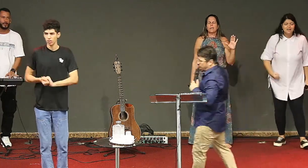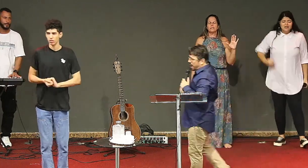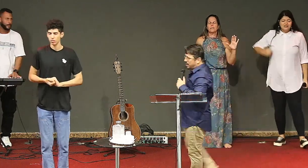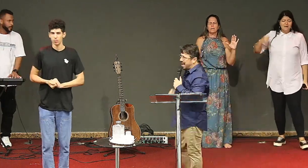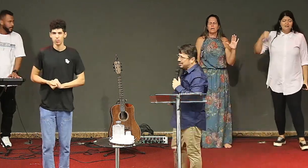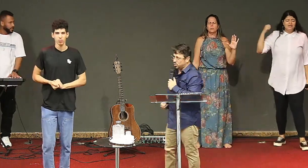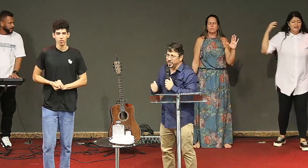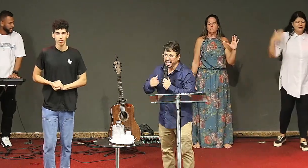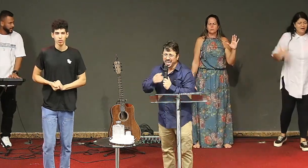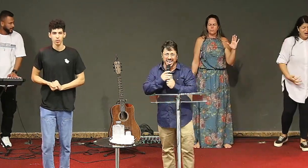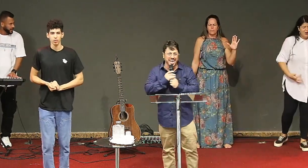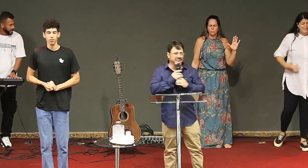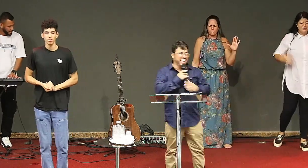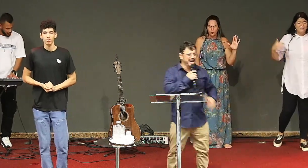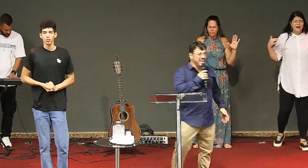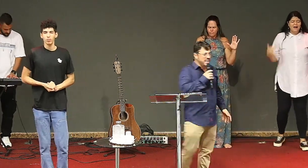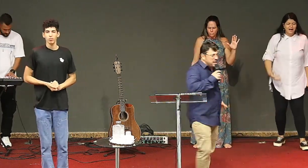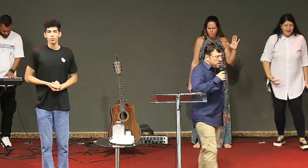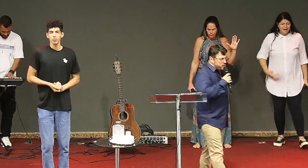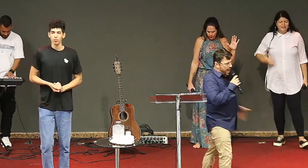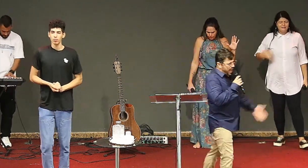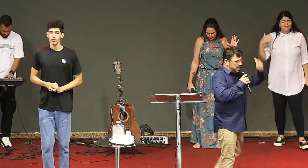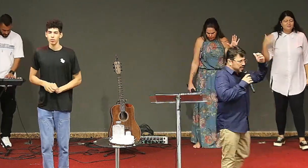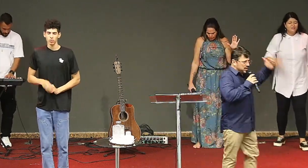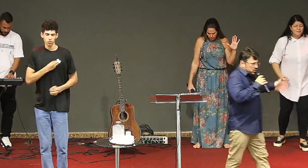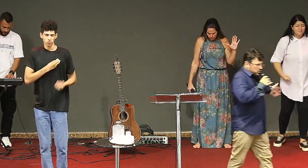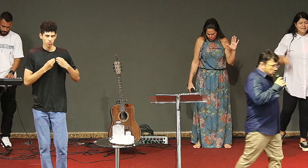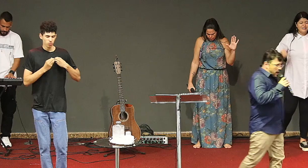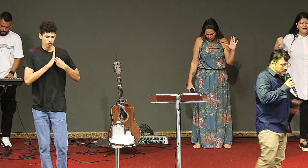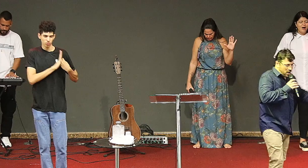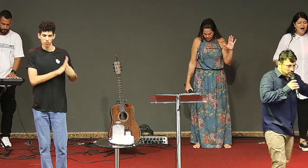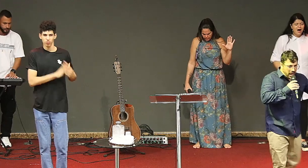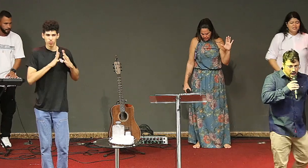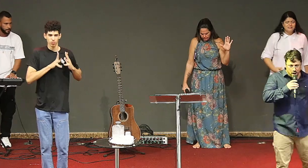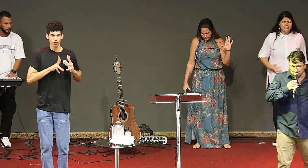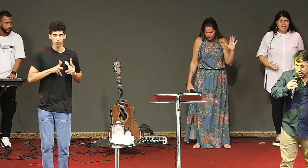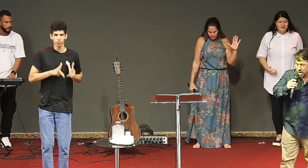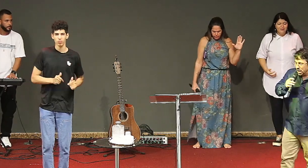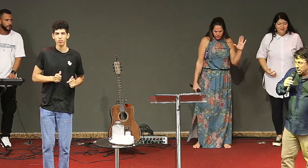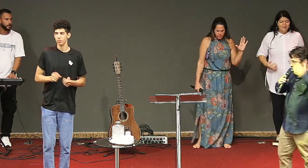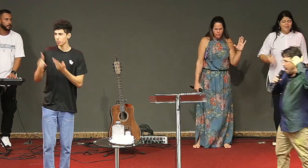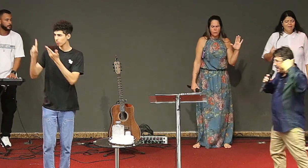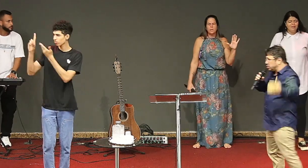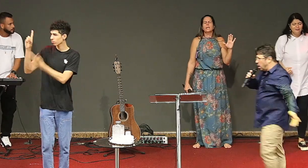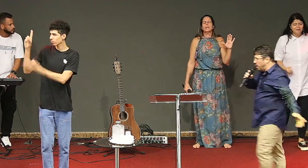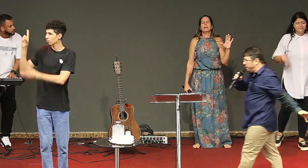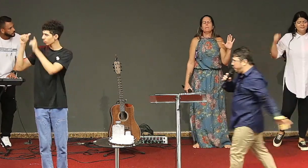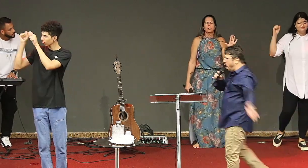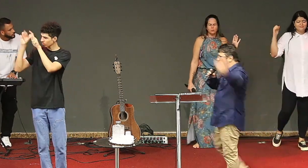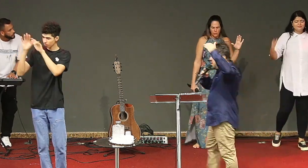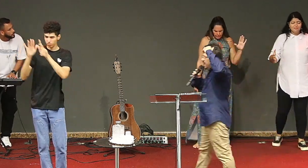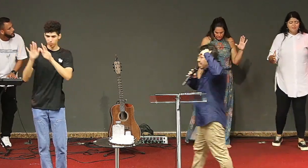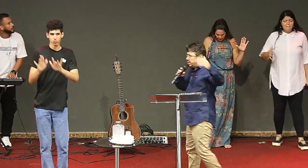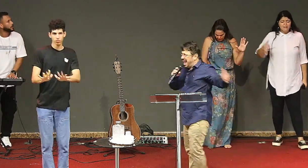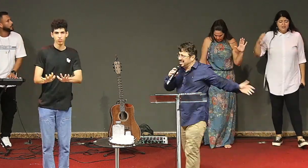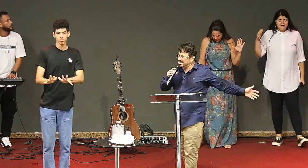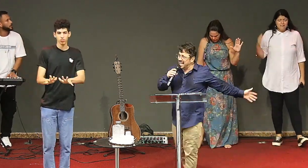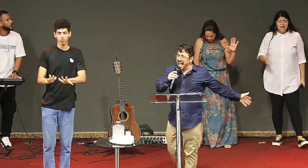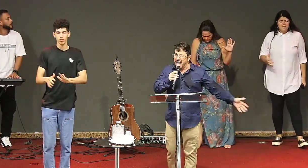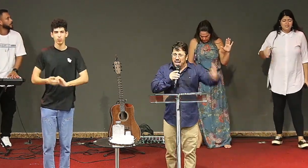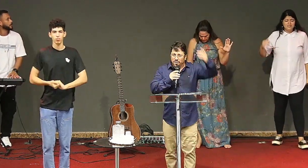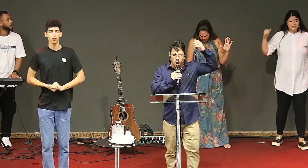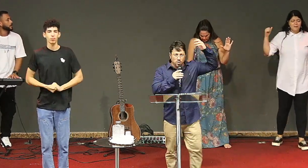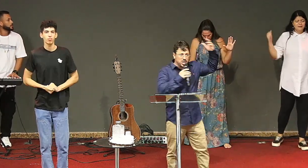a chama subir vem sopra meu Deus sopra sobre o fogo que já